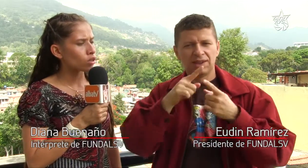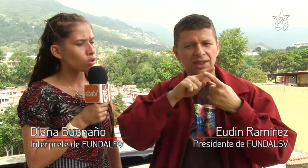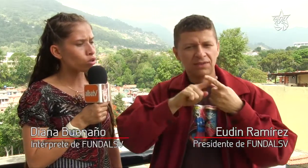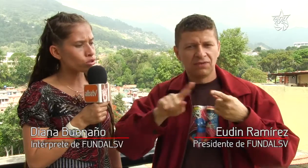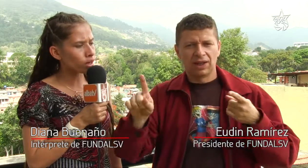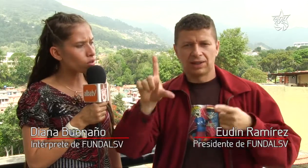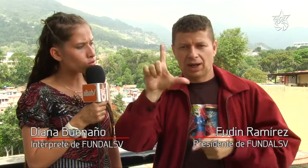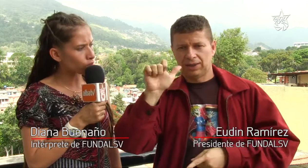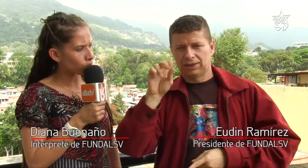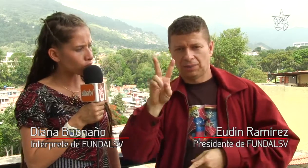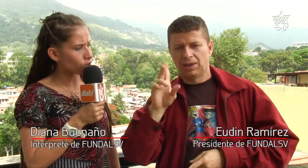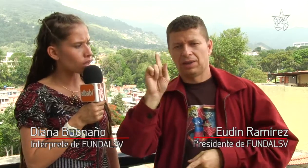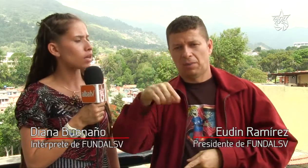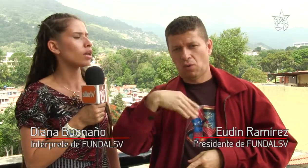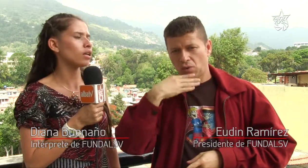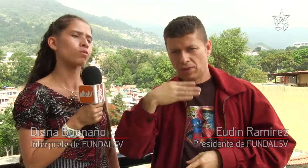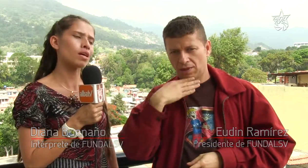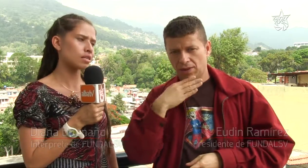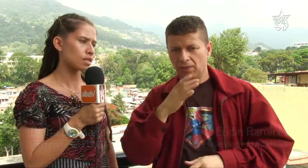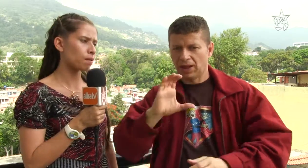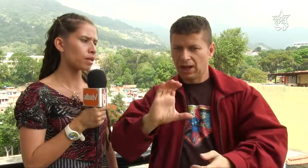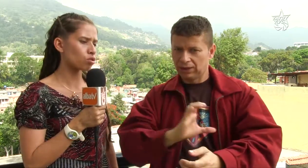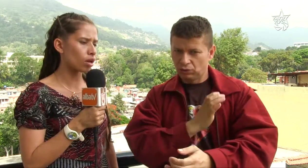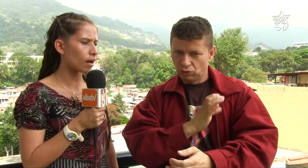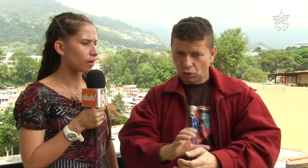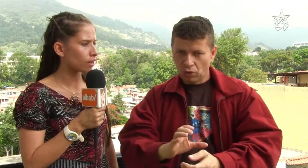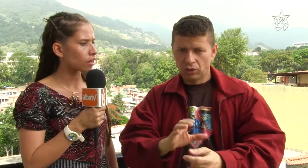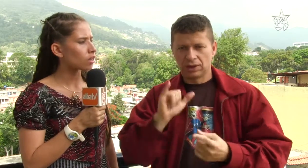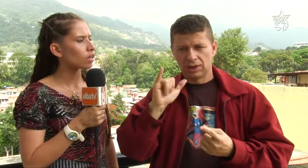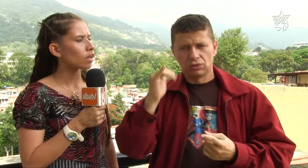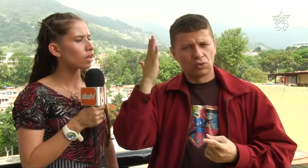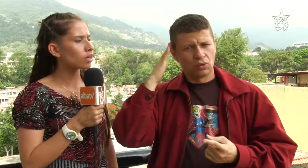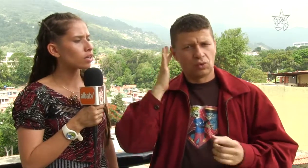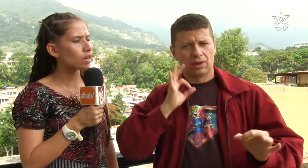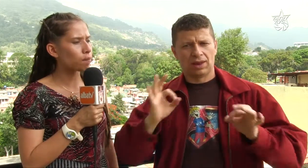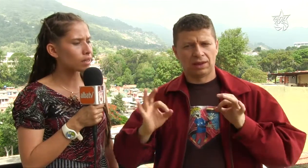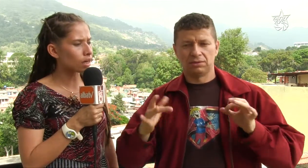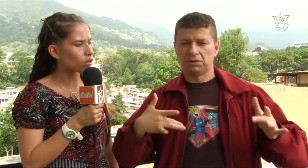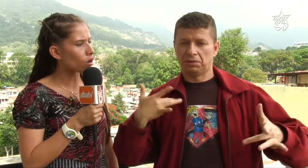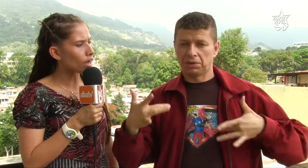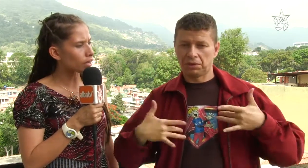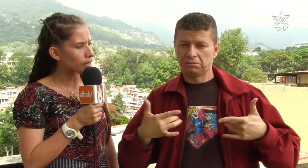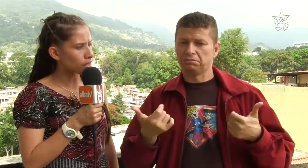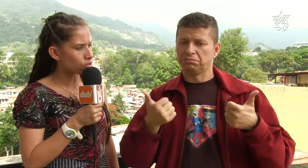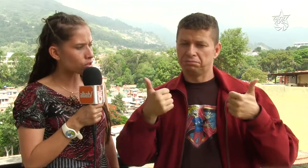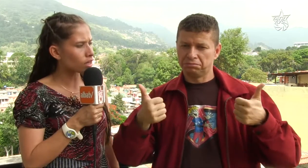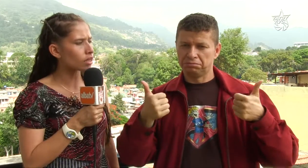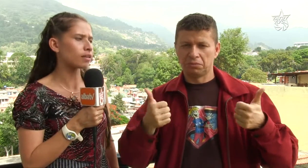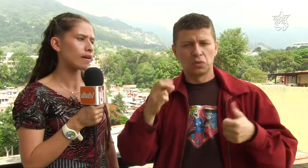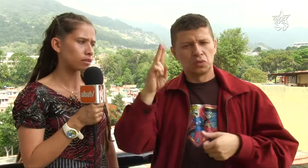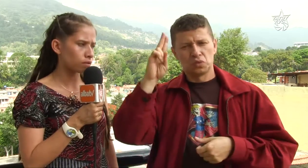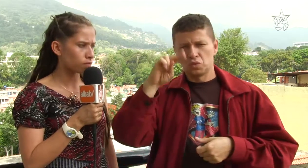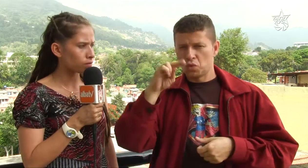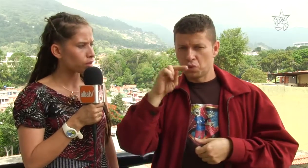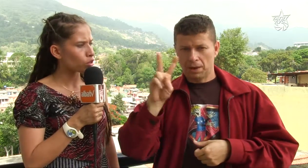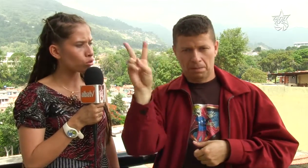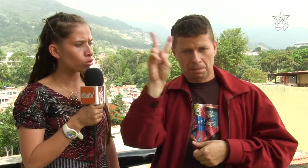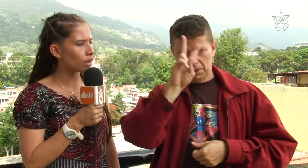Conocer la cultura sorda y la lengua de señas venezolana, y aplicarlo en canciones y el teatro. Nunca